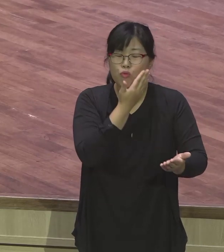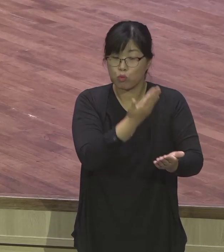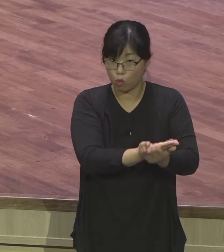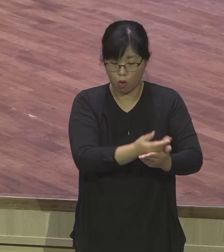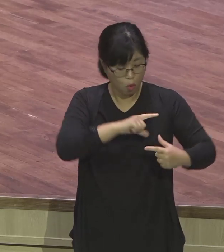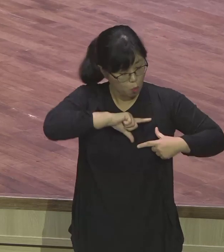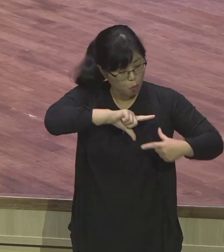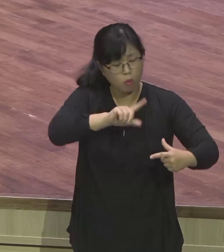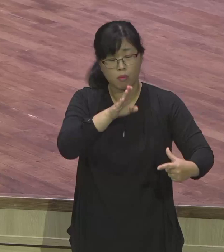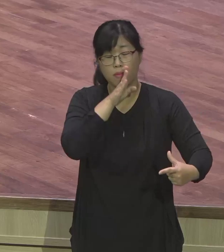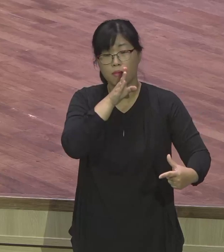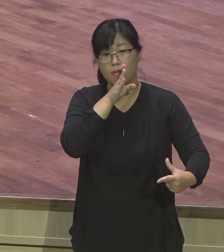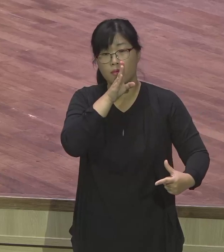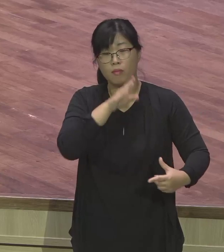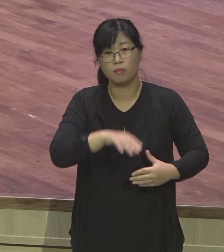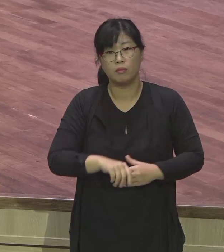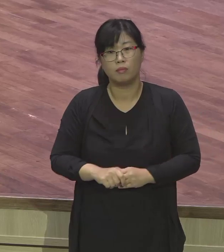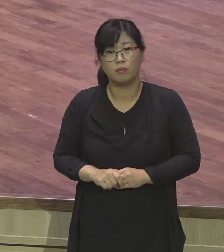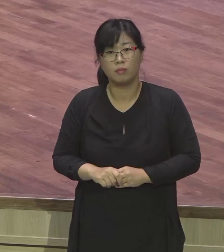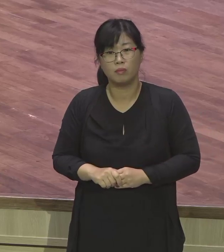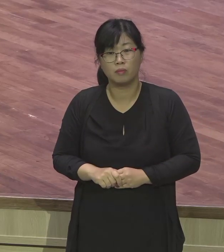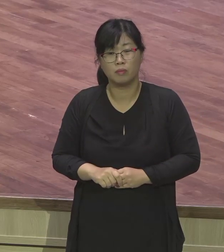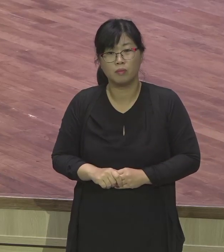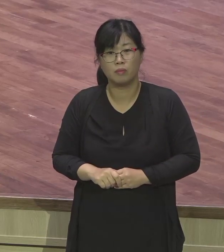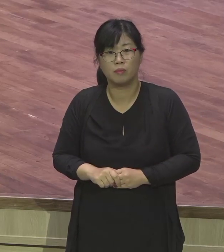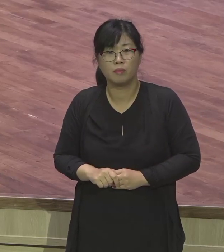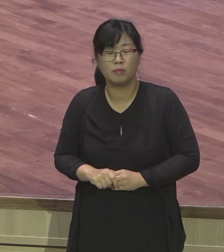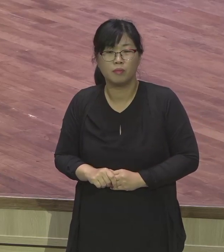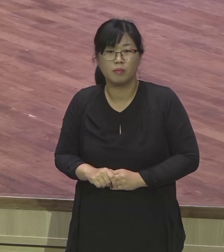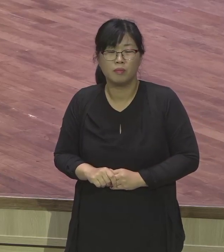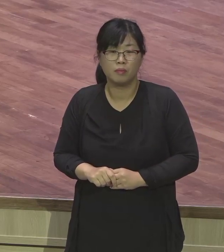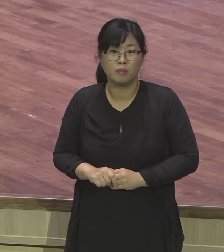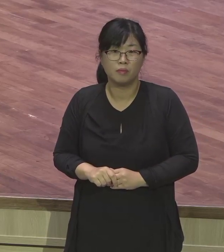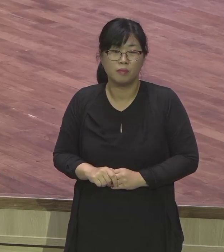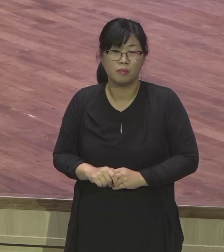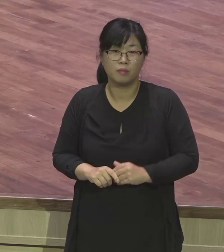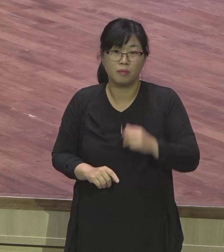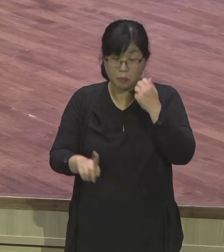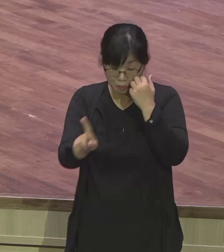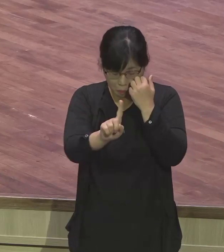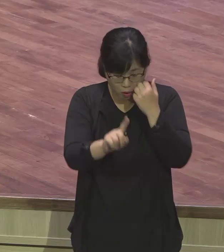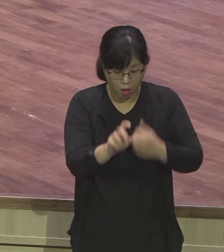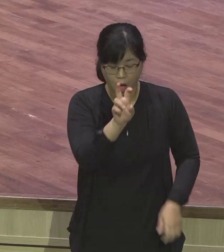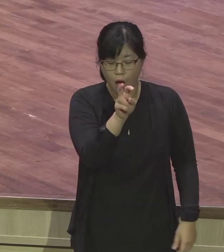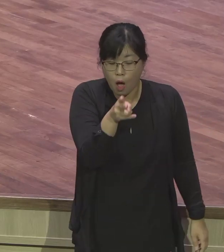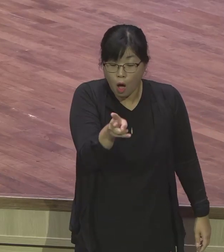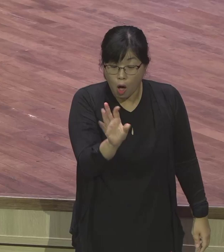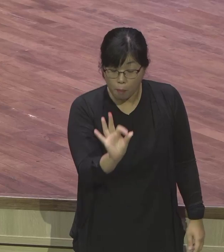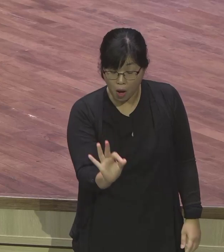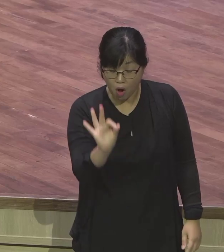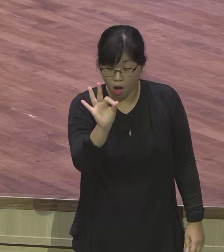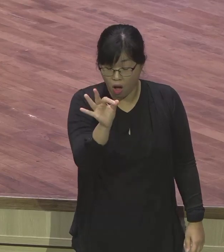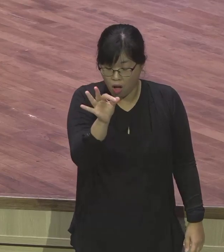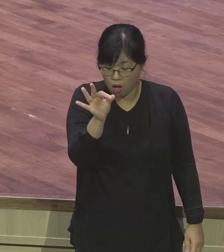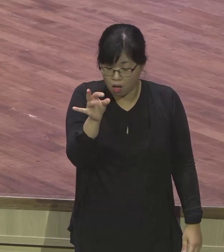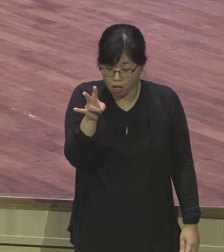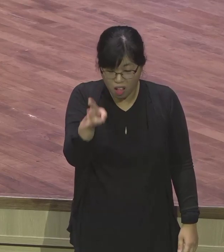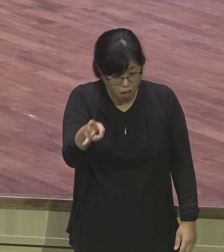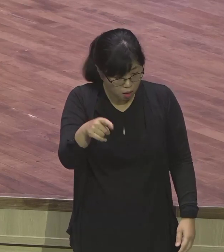박사는 정말로 그분의 모든 걸, 그 학교가 인정하고, 그렇기 때문에 주는 거예요. 논문은